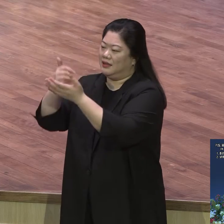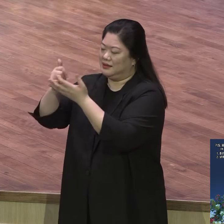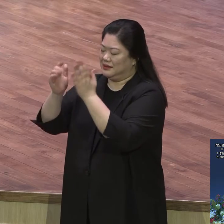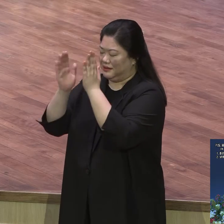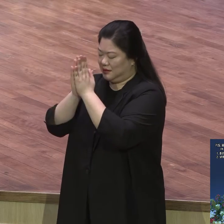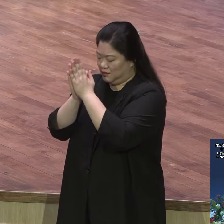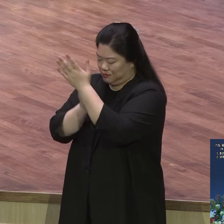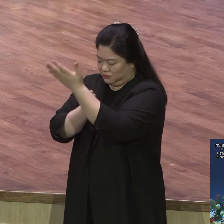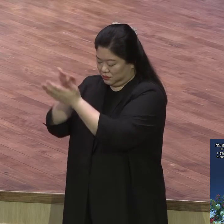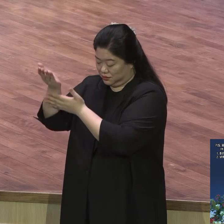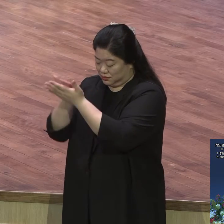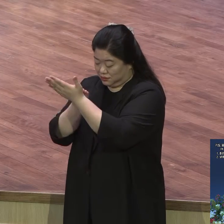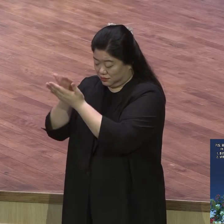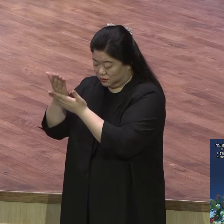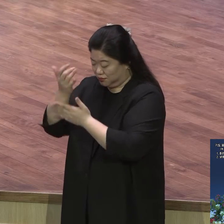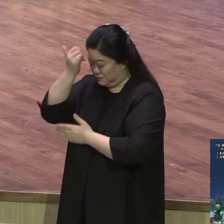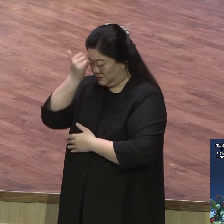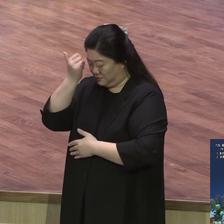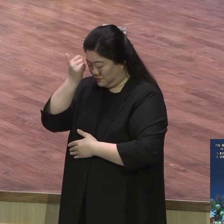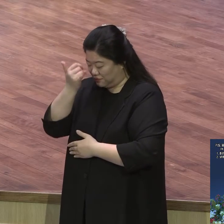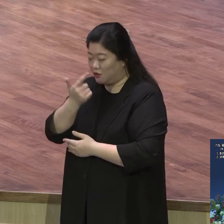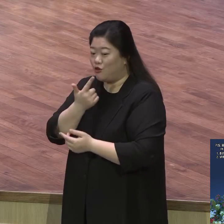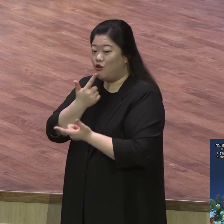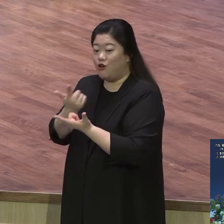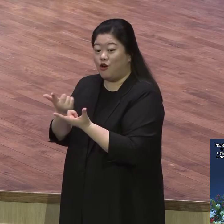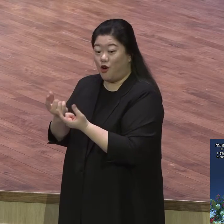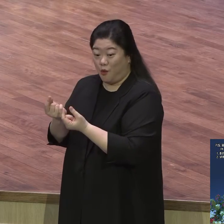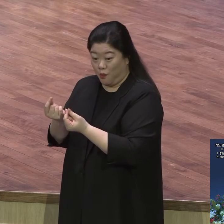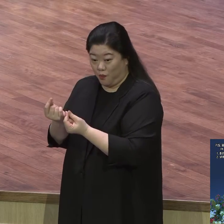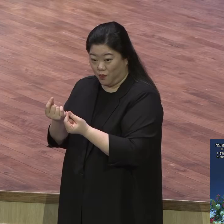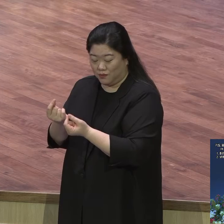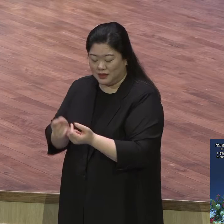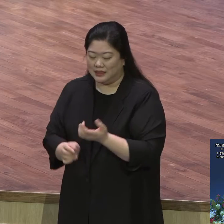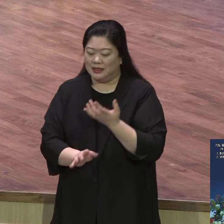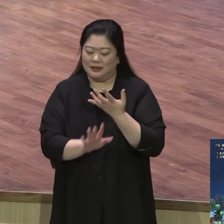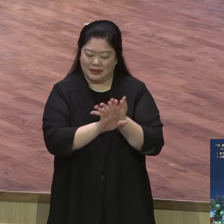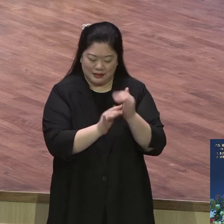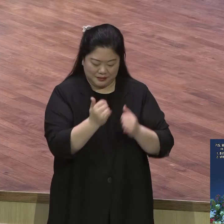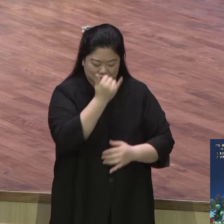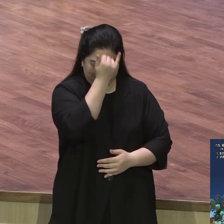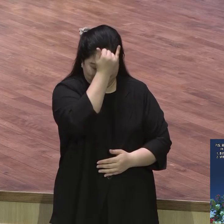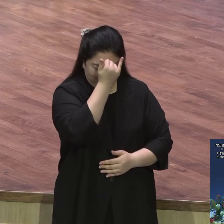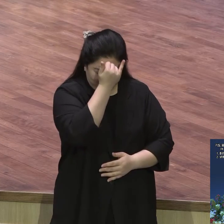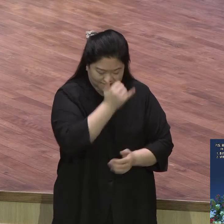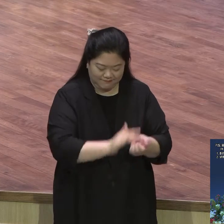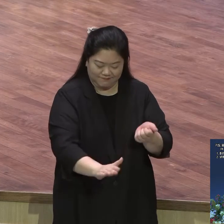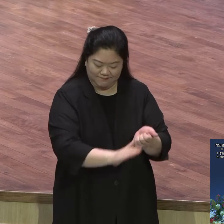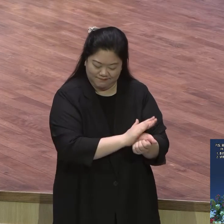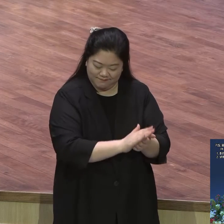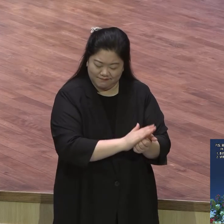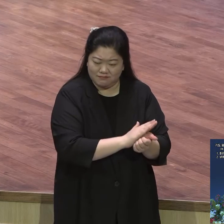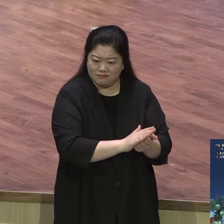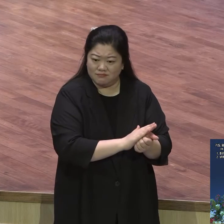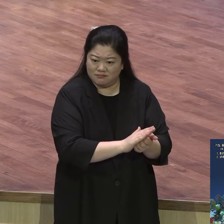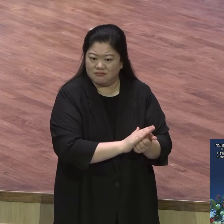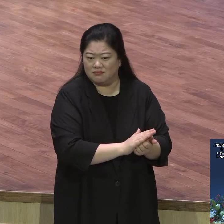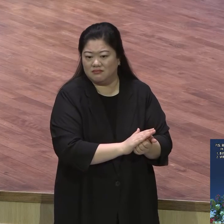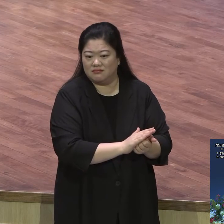기도하는 심정으로 말아야 돼요 상대방이 돼서 그러면 나를 통해서 영적인